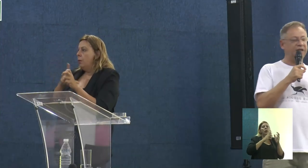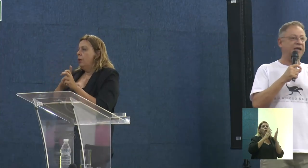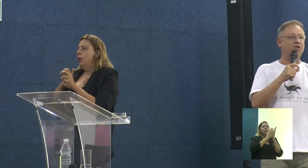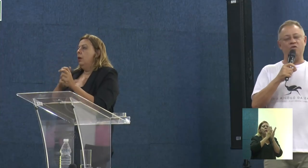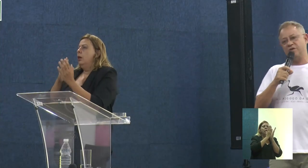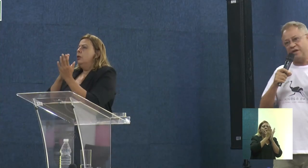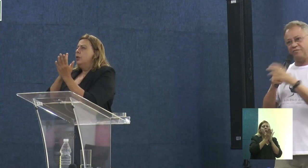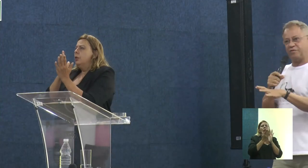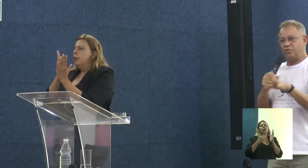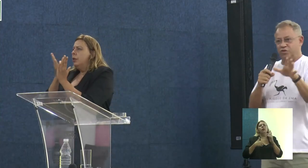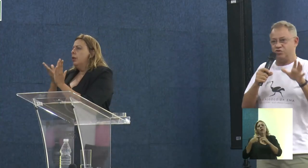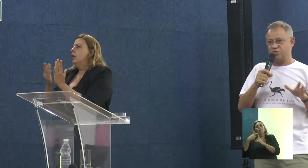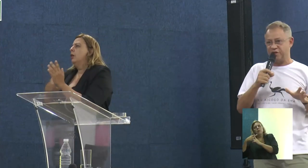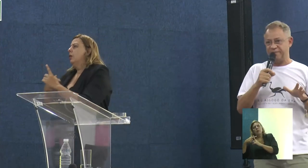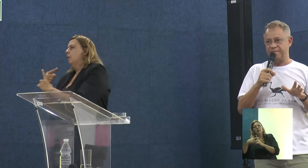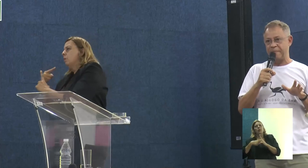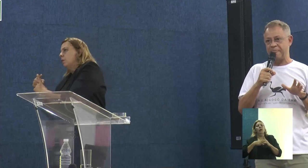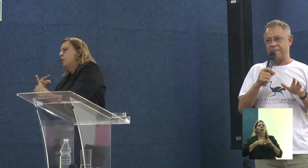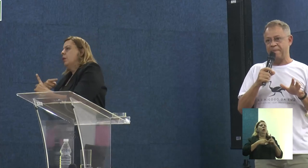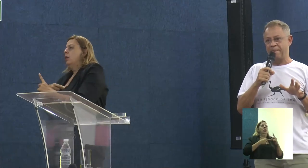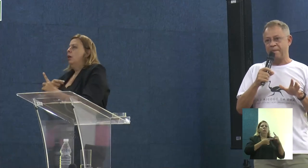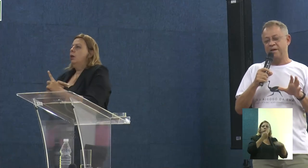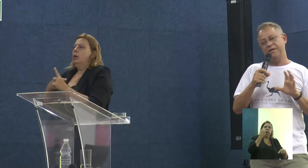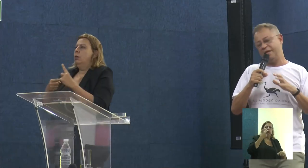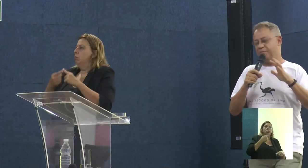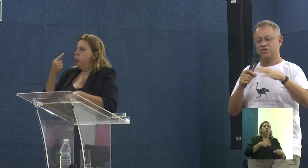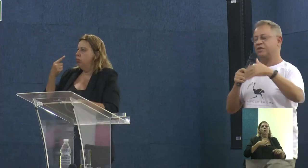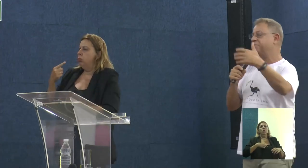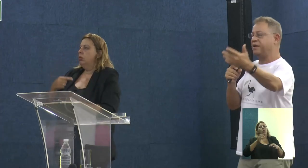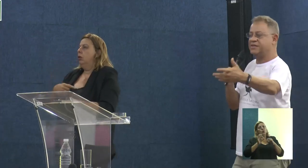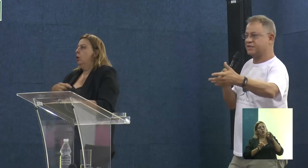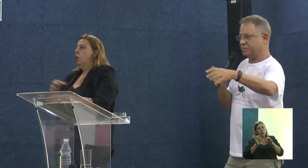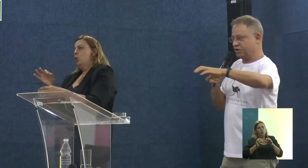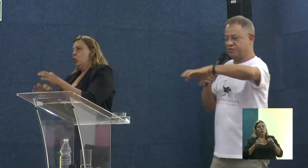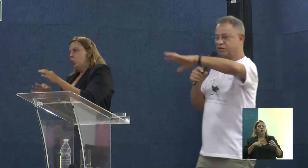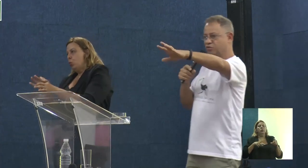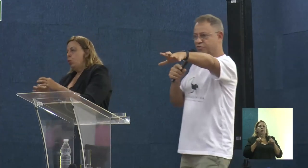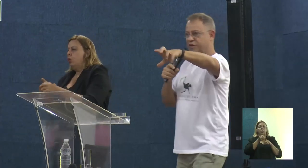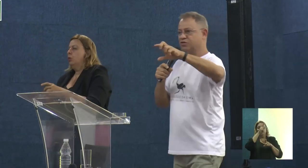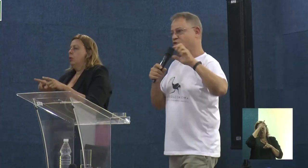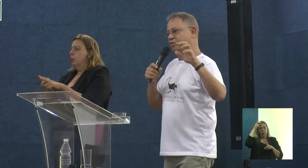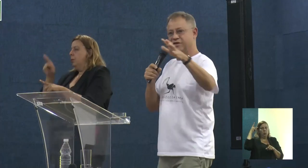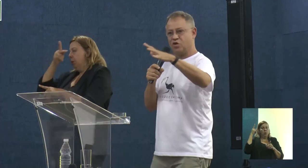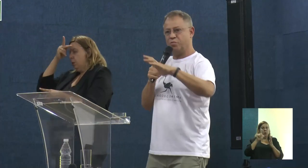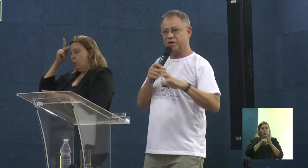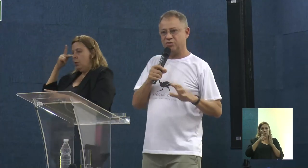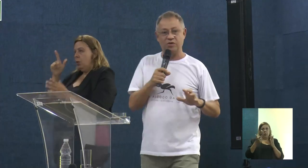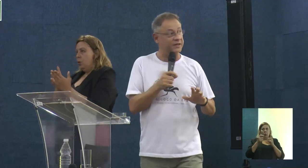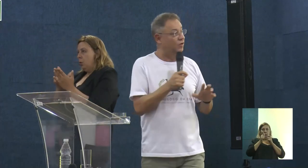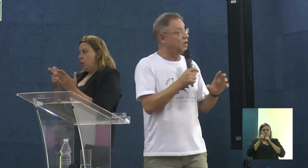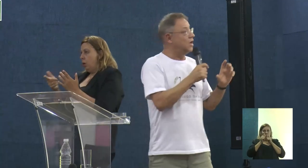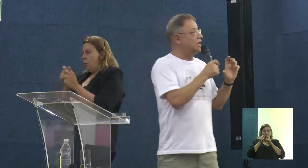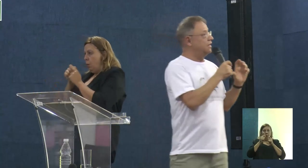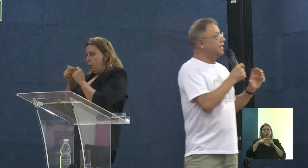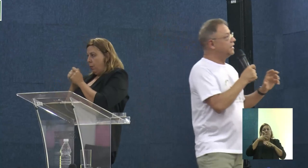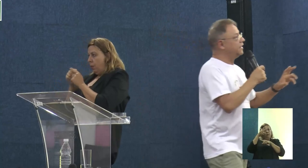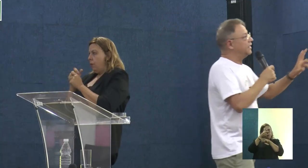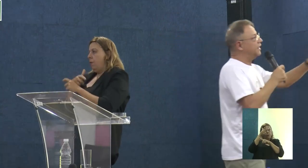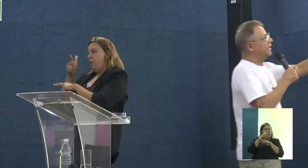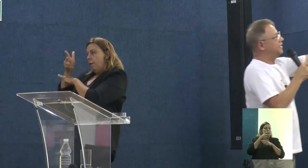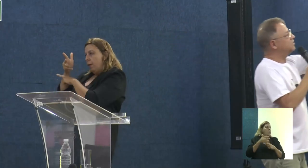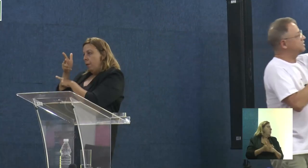você divide em quem é contra, quem é a favor e um júri. E tem pessoal da imprensa também, a faz um grupo, faz uma cobertura e tal.